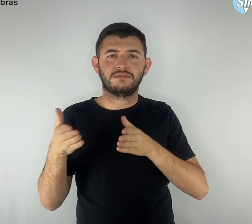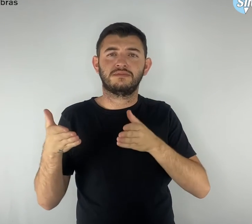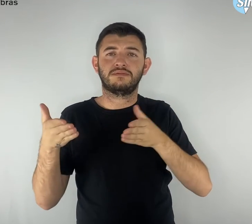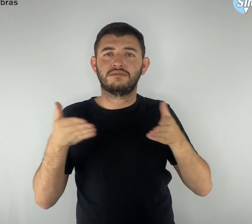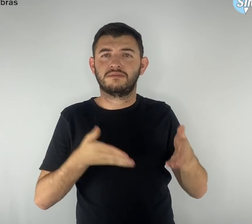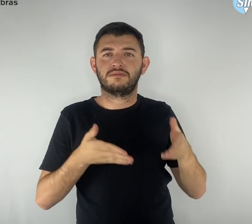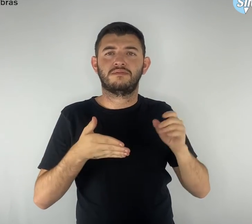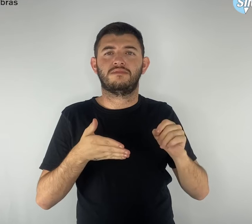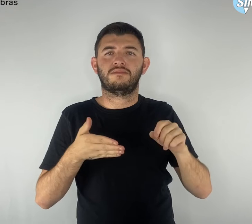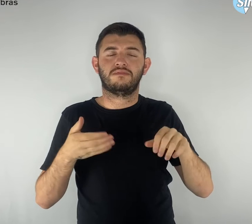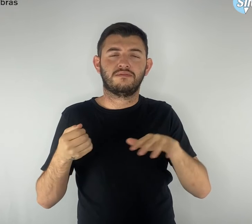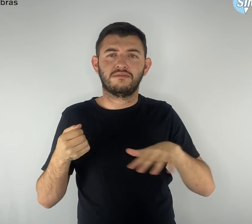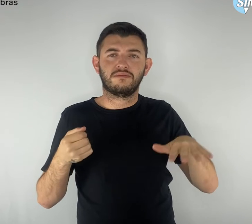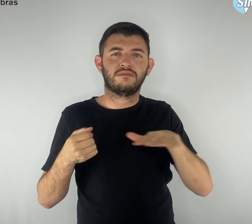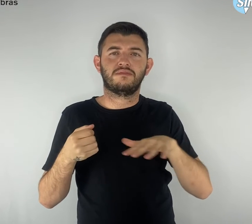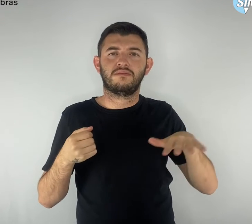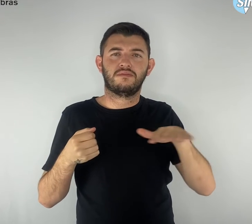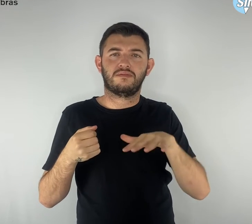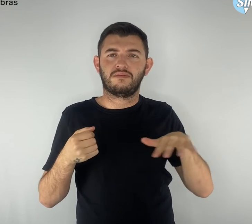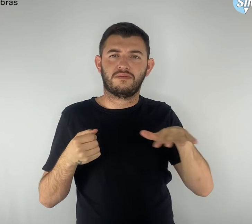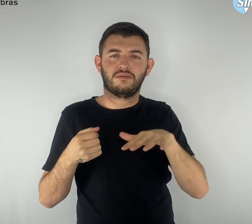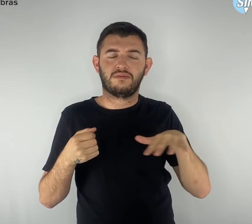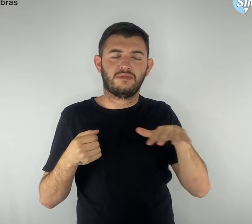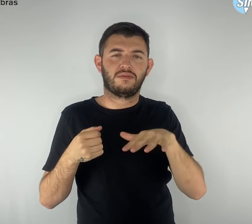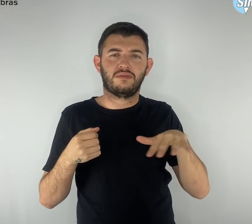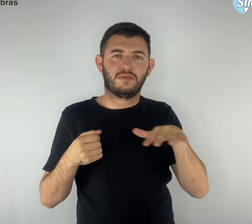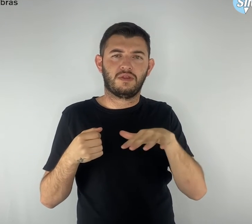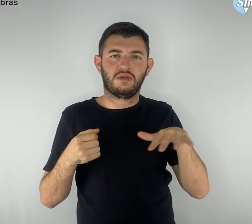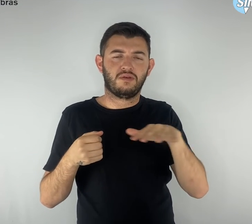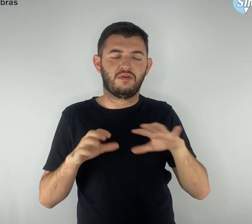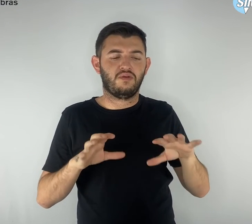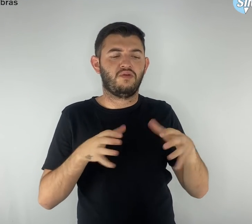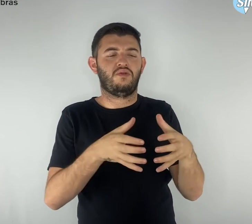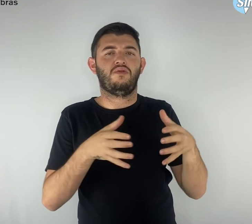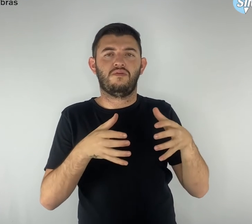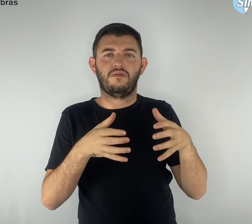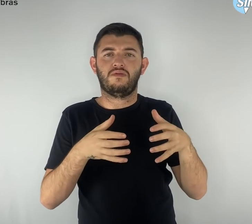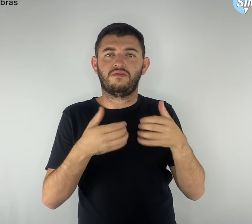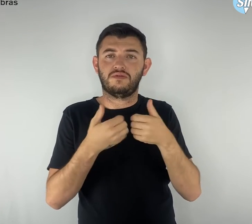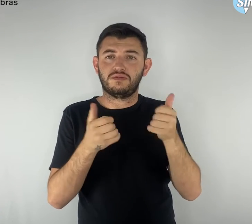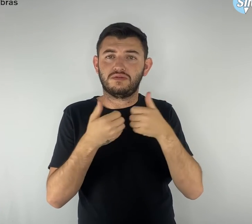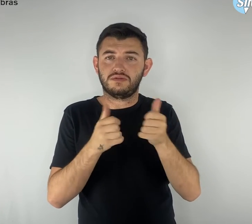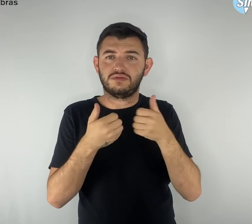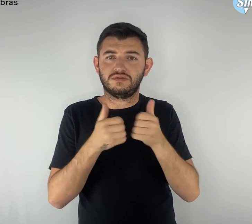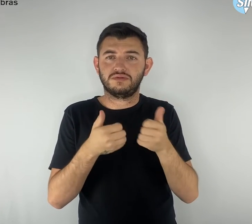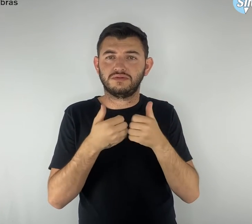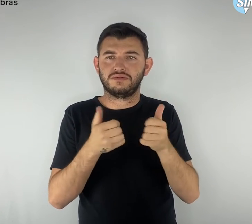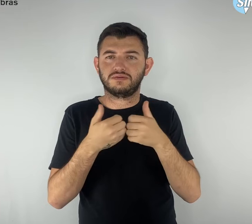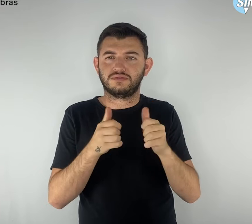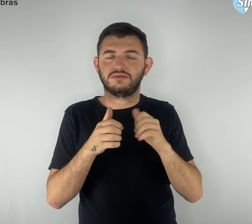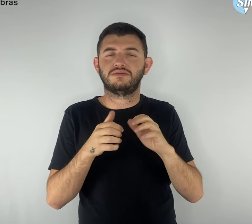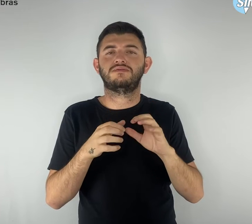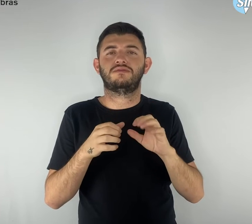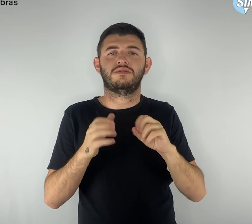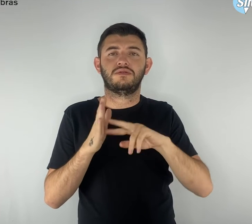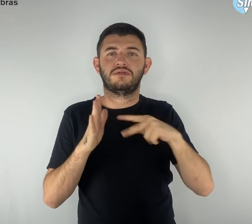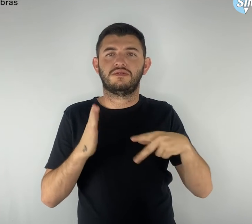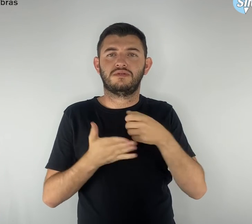ônibus, disponibilizados pelo sindicato. Um saiu da sede da entidade no setor de